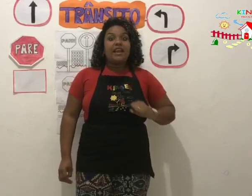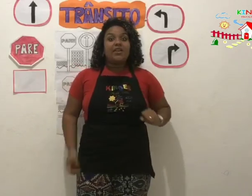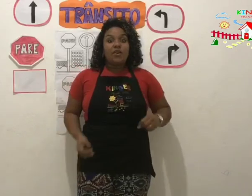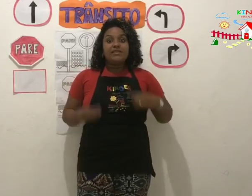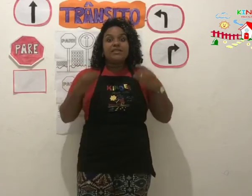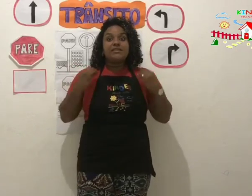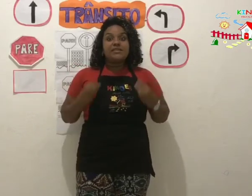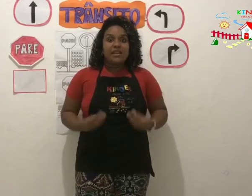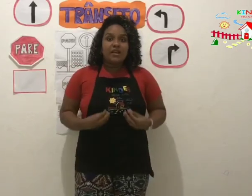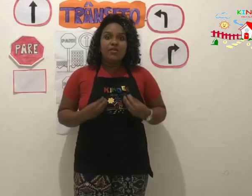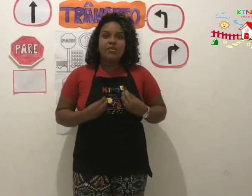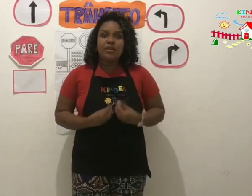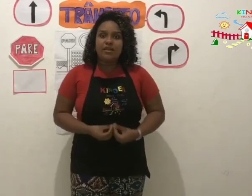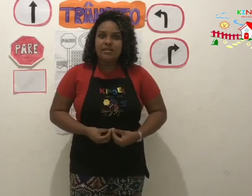a nossa segurança.